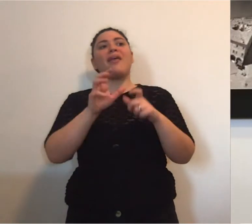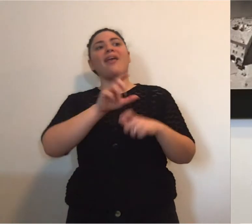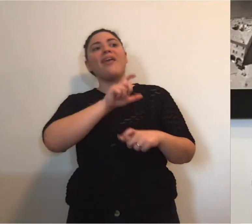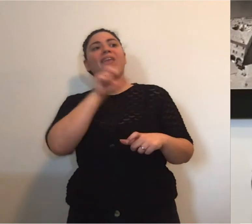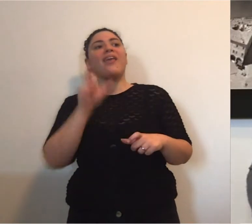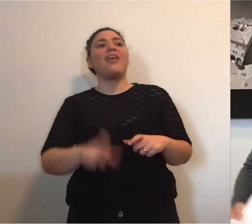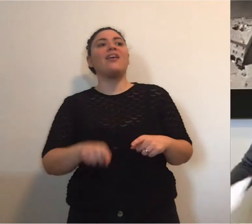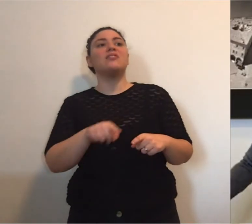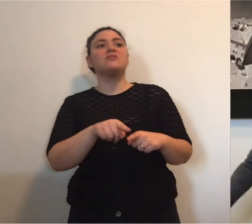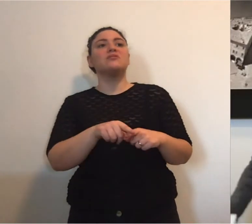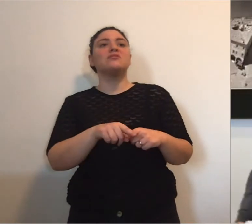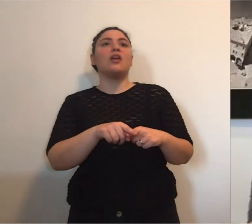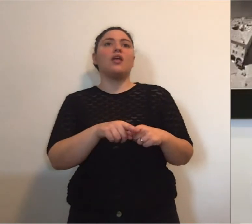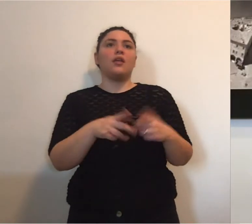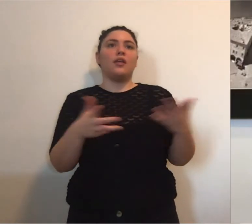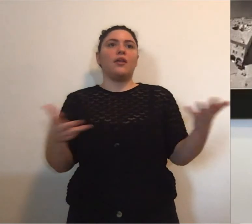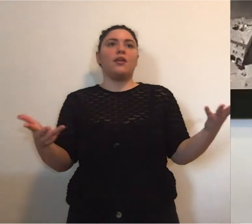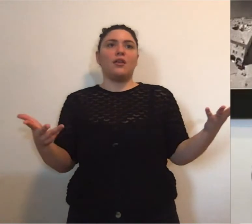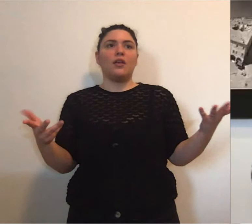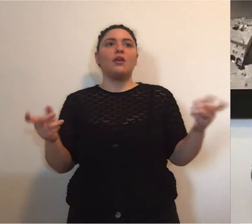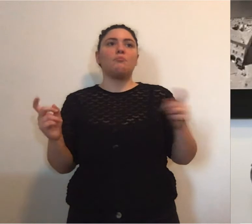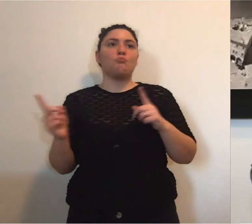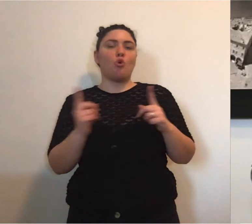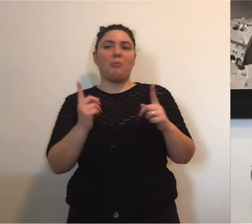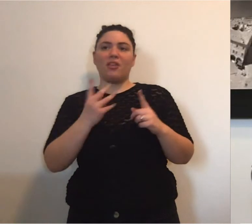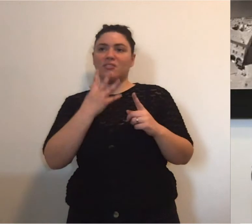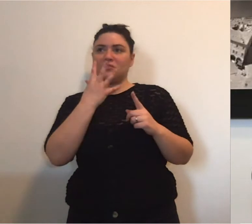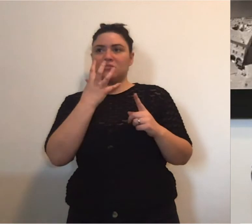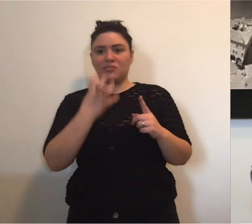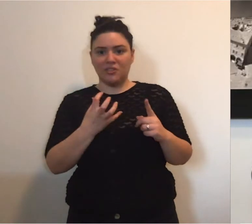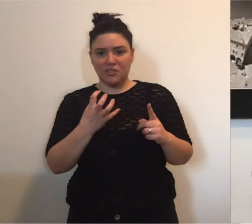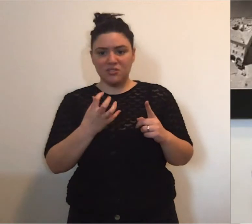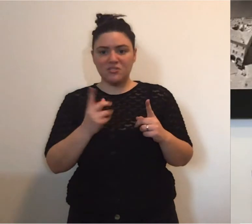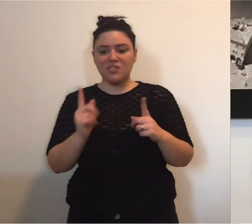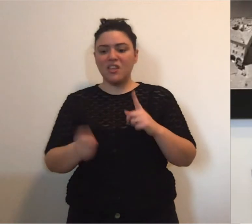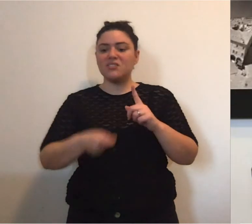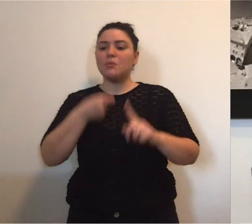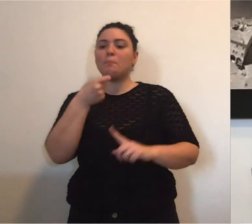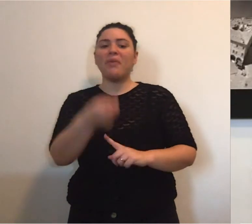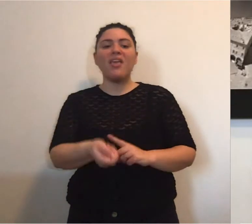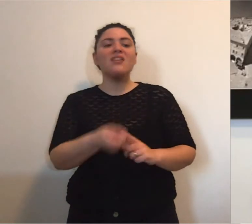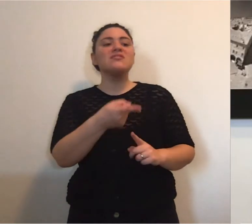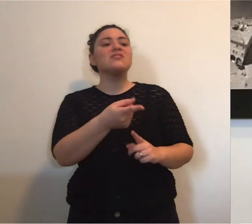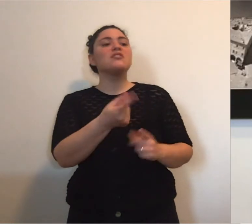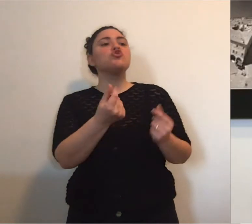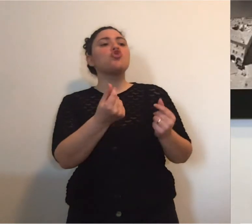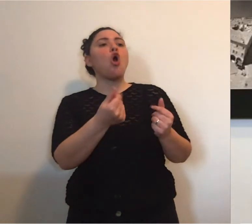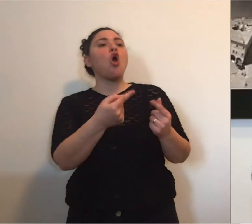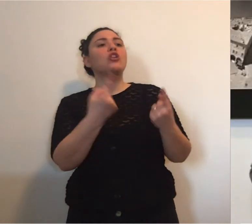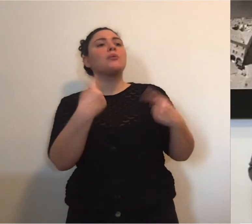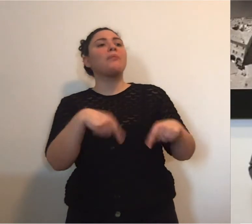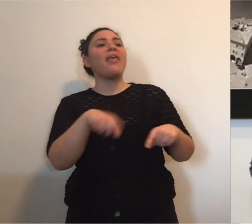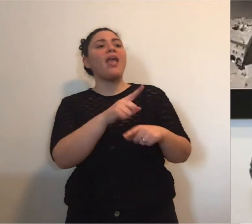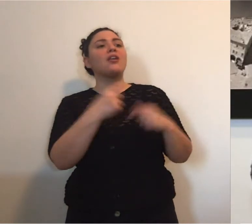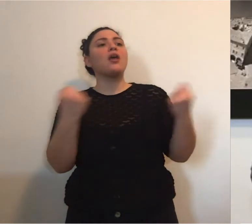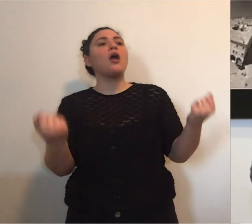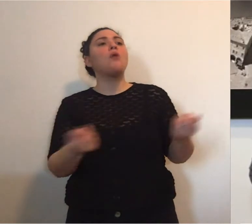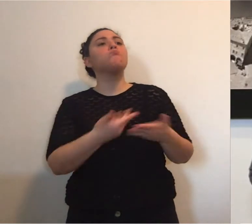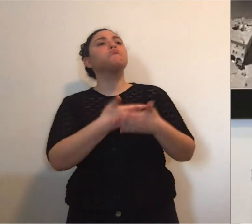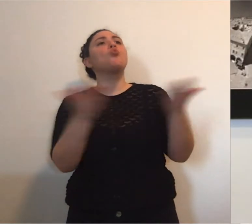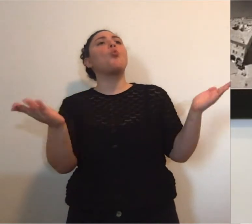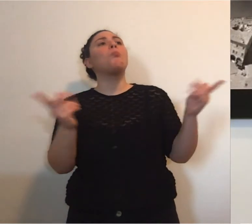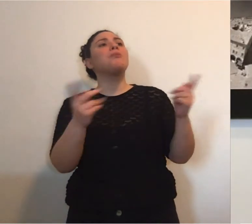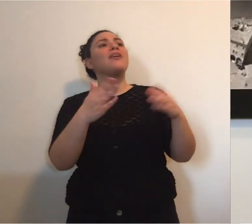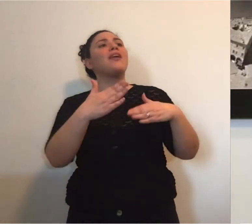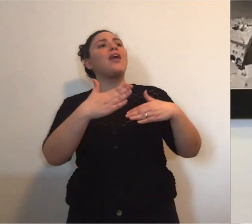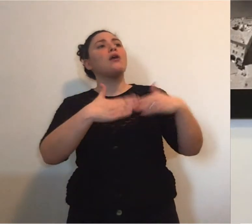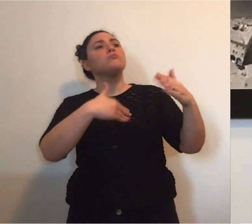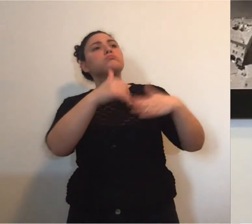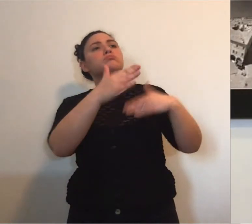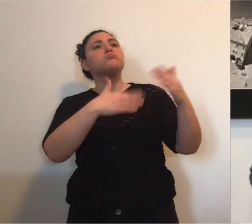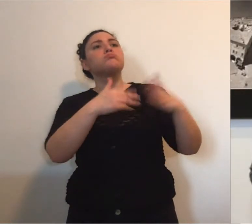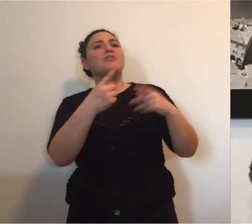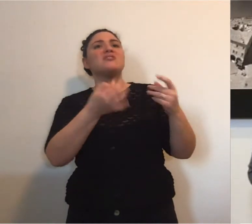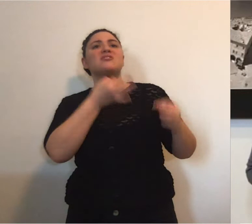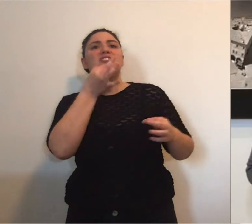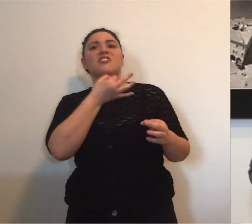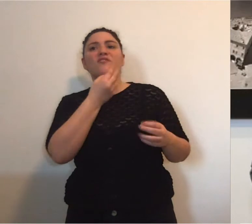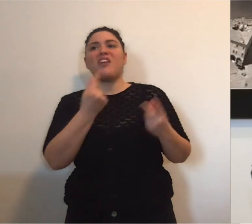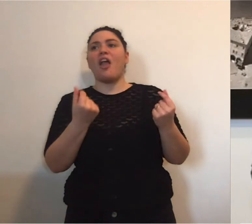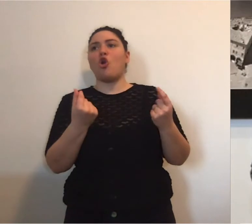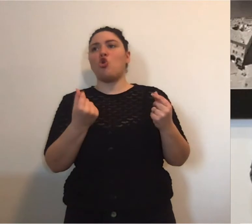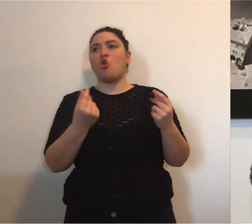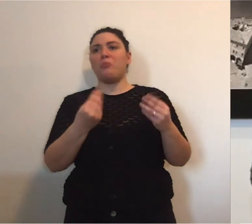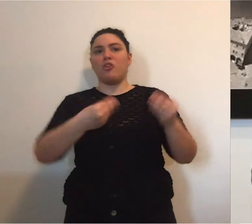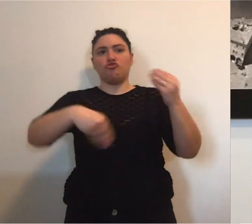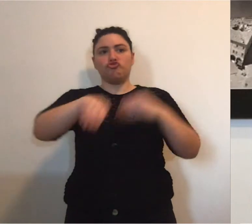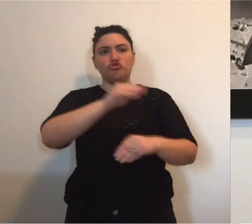triste di questo paese e sapete benissimo a cosa mi riferisco. Spendere soldi in